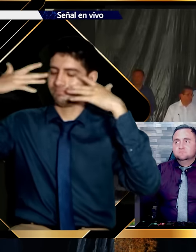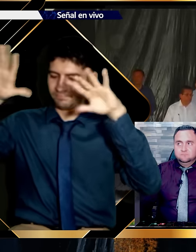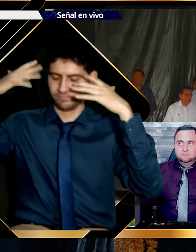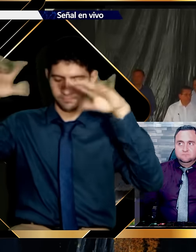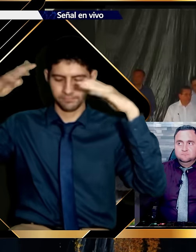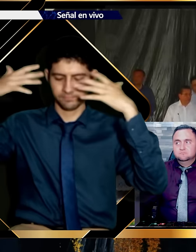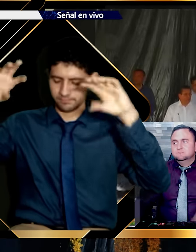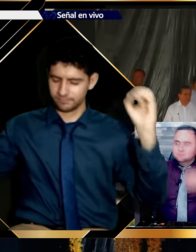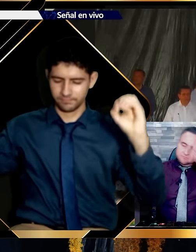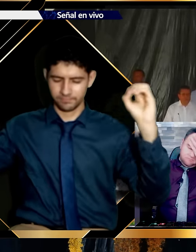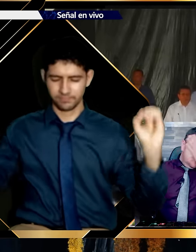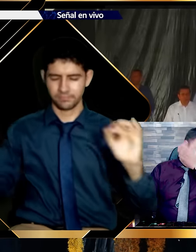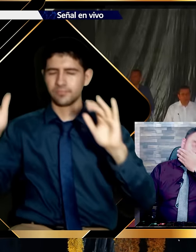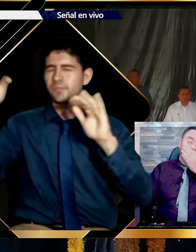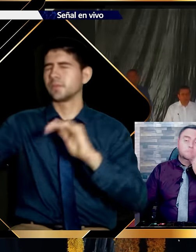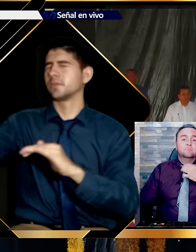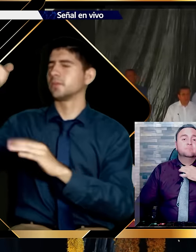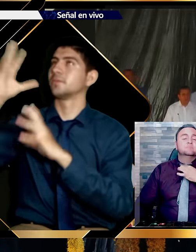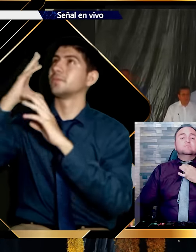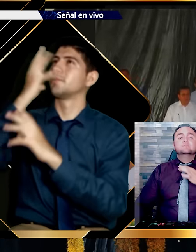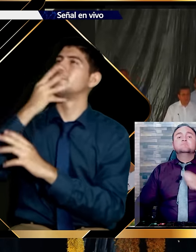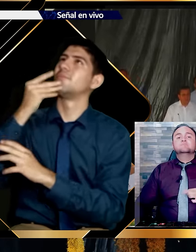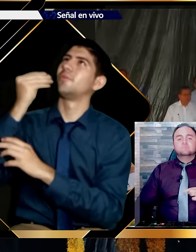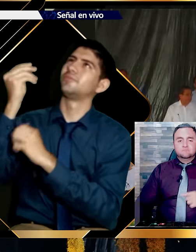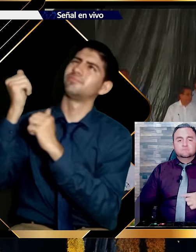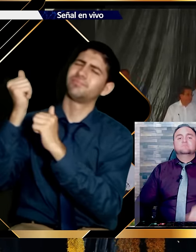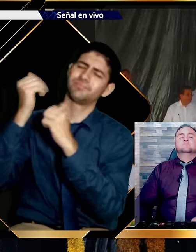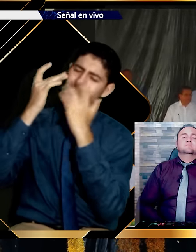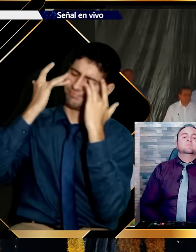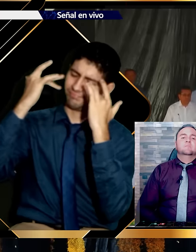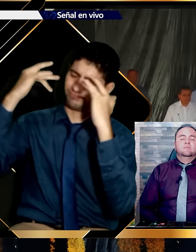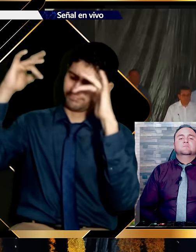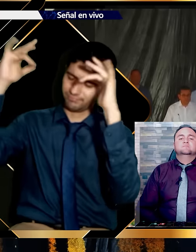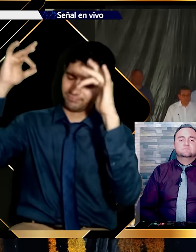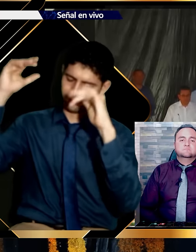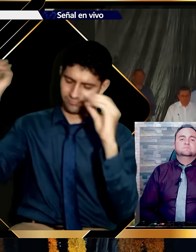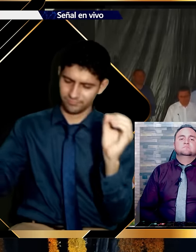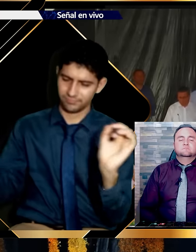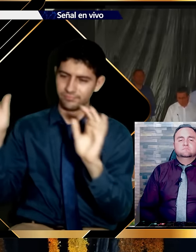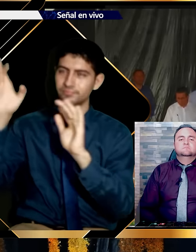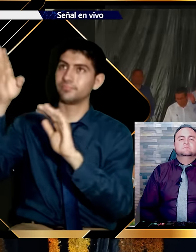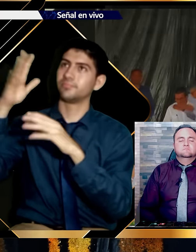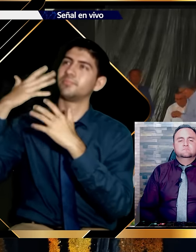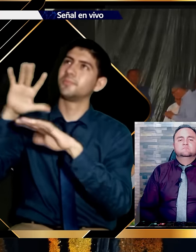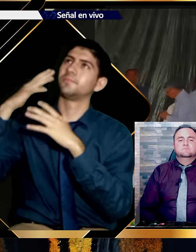Déjame aplauso en homenaje. A este Dios que ha sido tan bueno con nosotros.